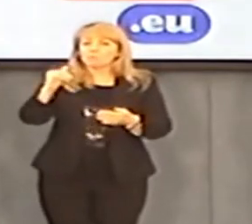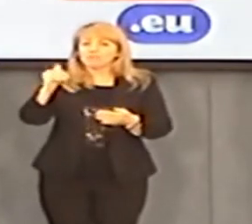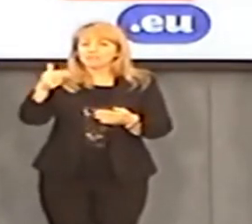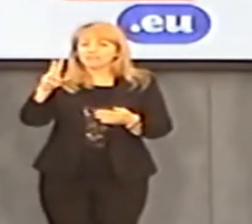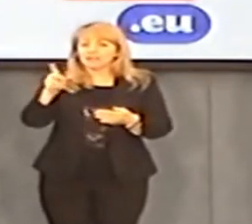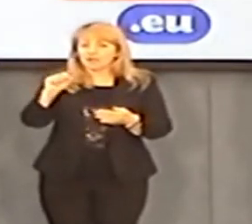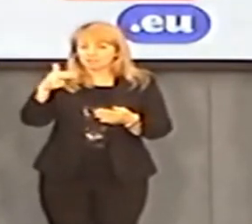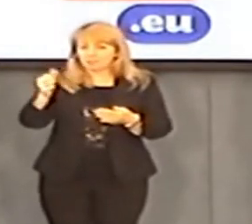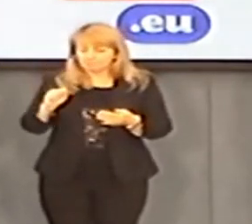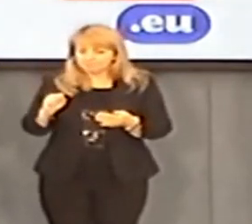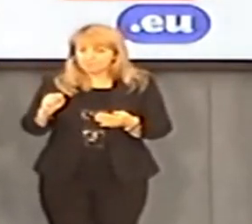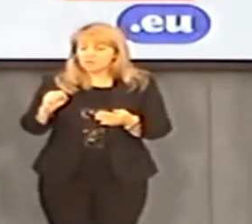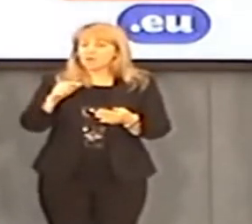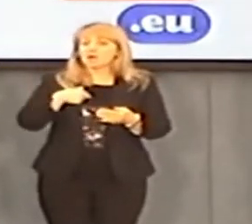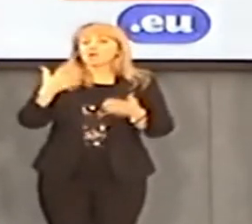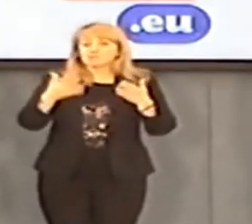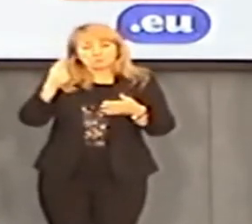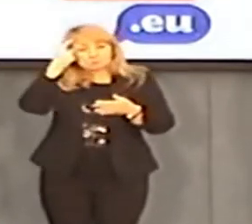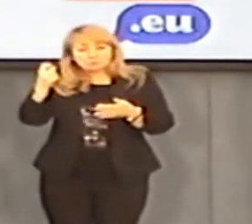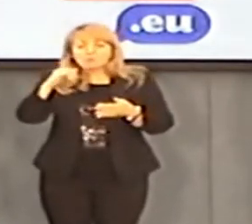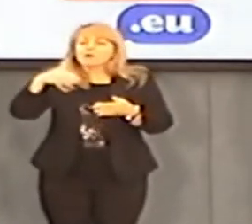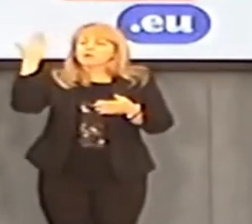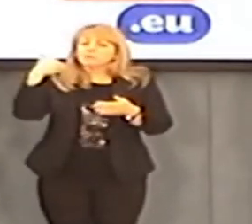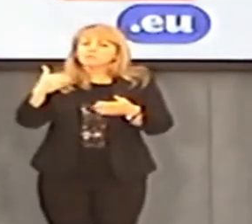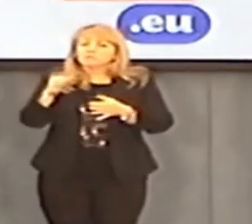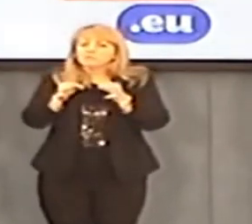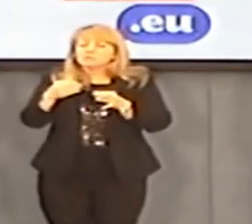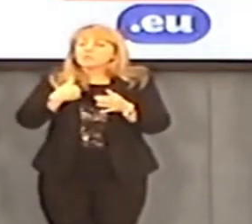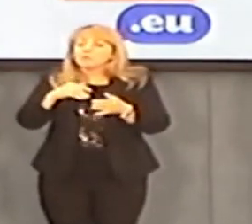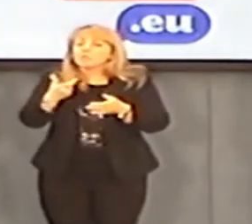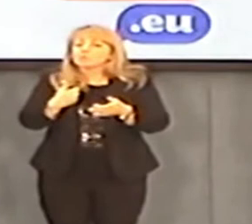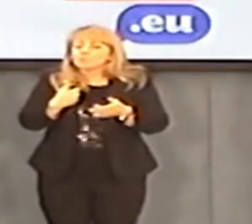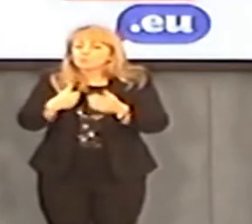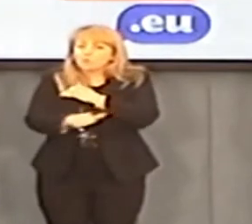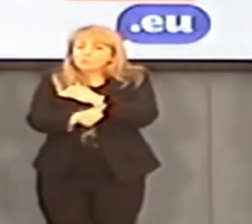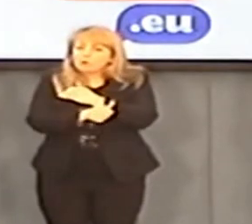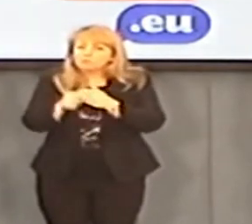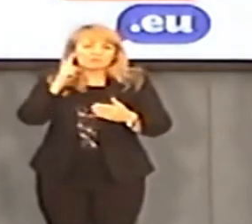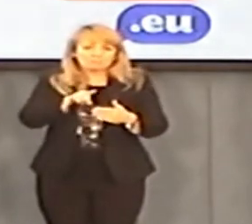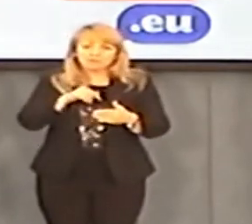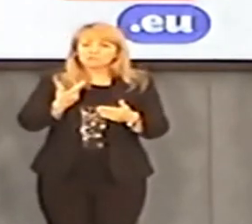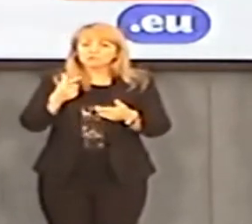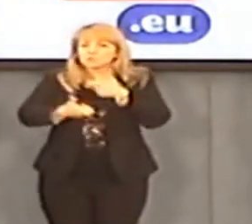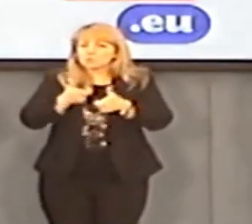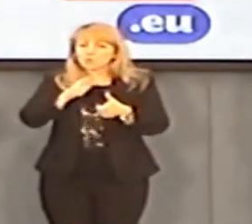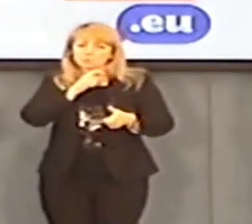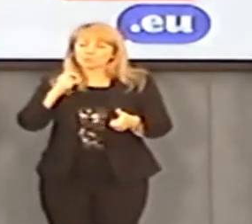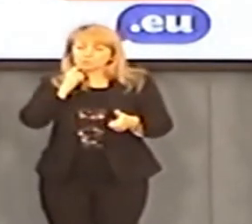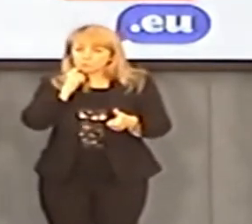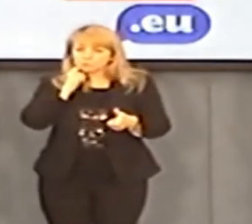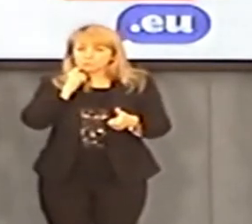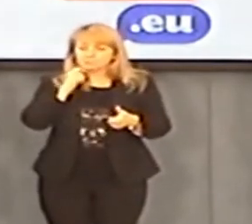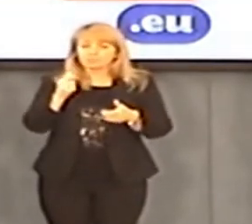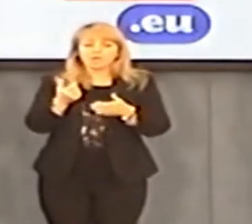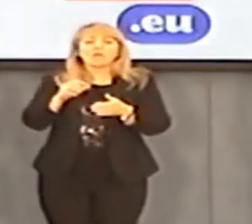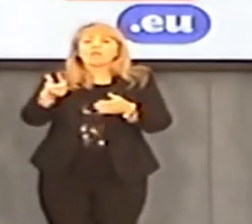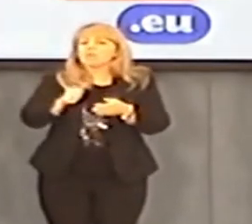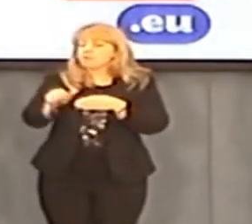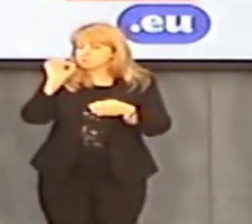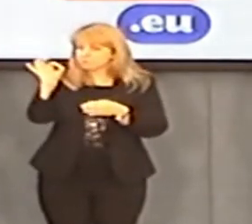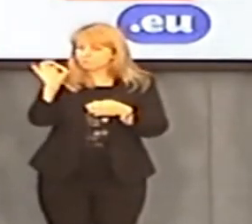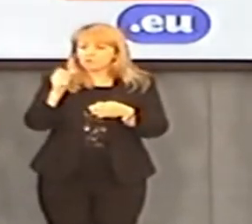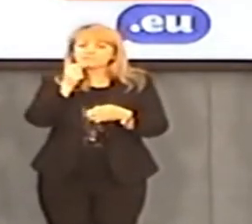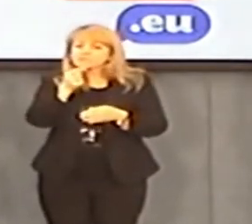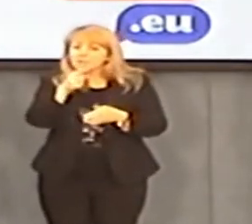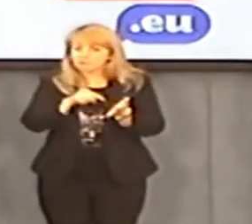Chciałbym przypomnieć okoliczności tej sprawy, żebyśmy wiedzieli, o co tak naprawdę chodzi, o